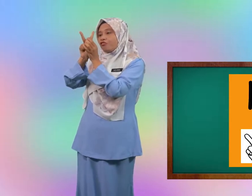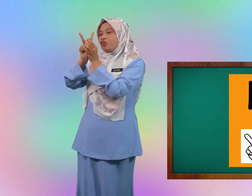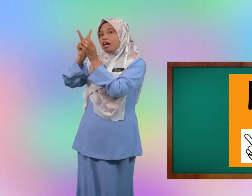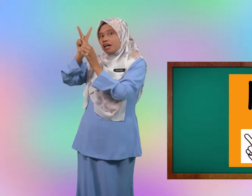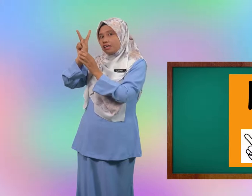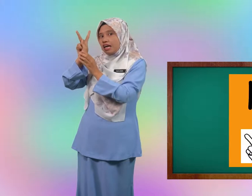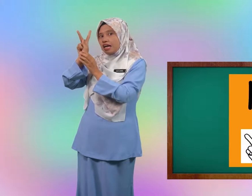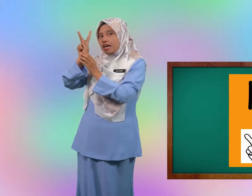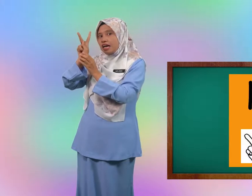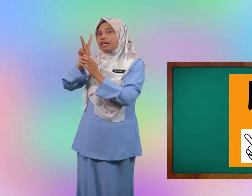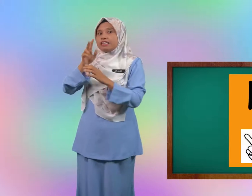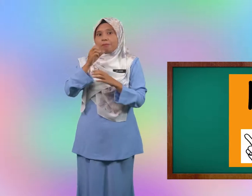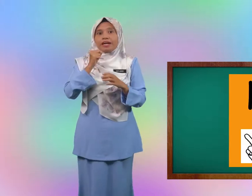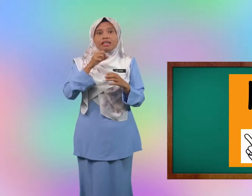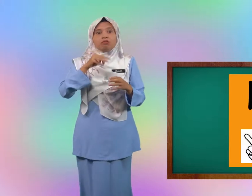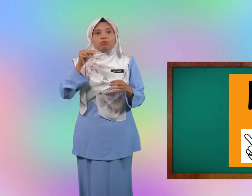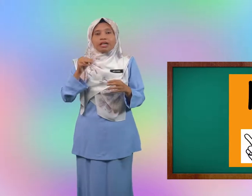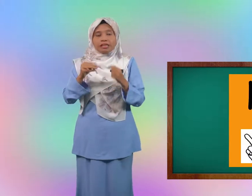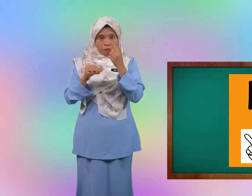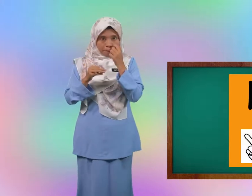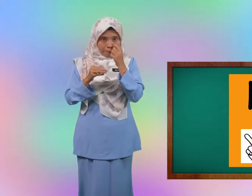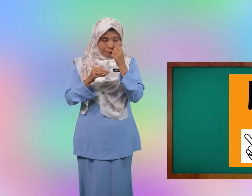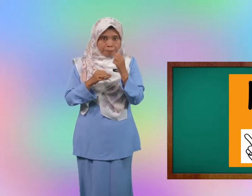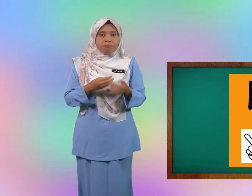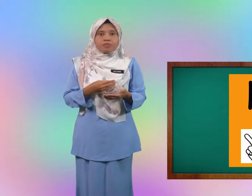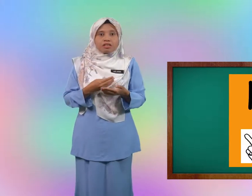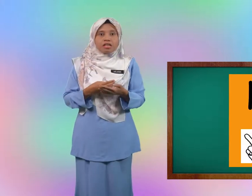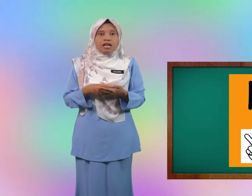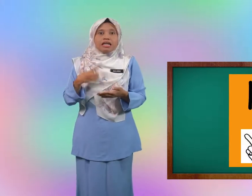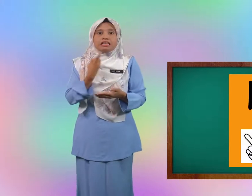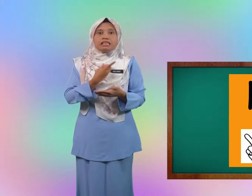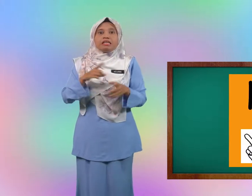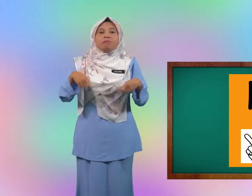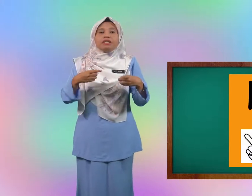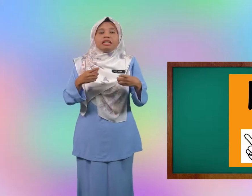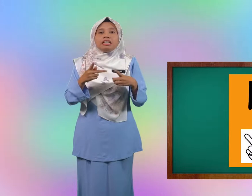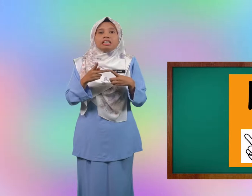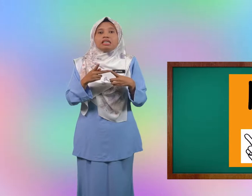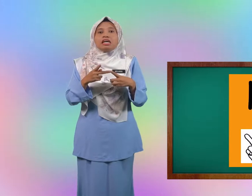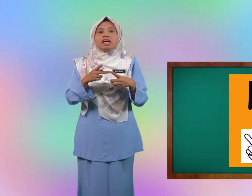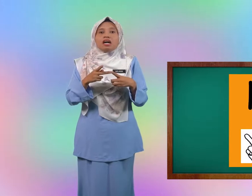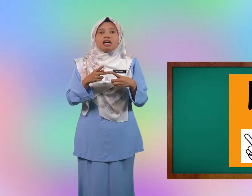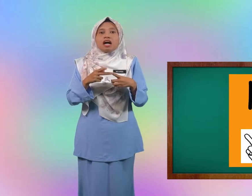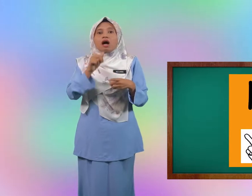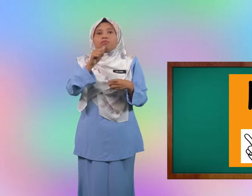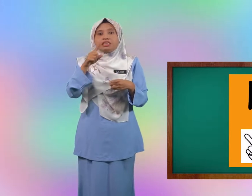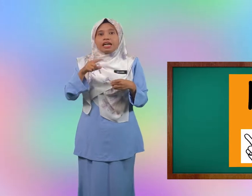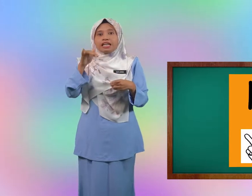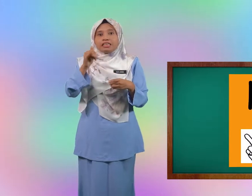K dapat ya murid-murid kita pergi ke abjad yang